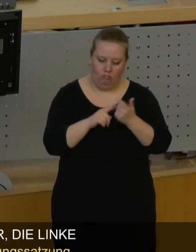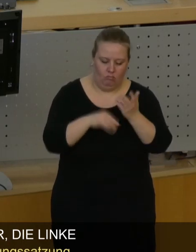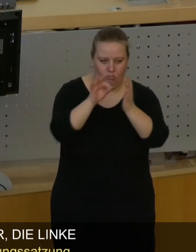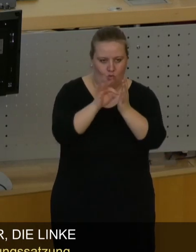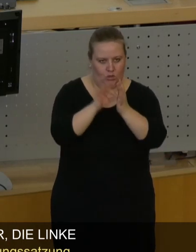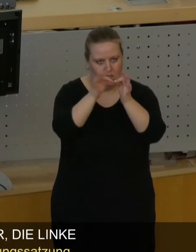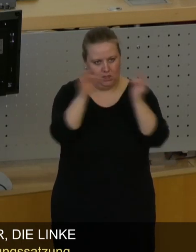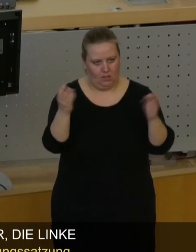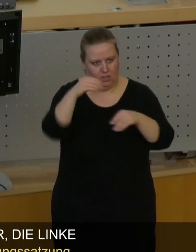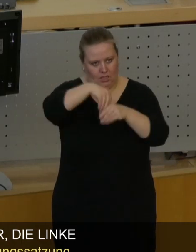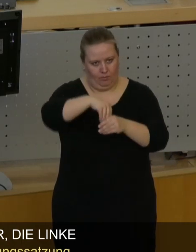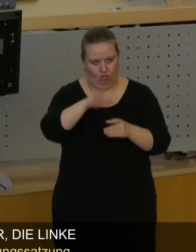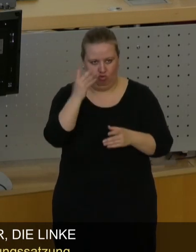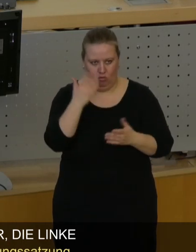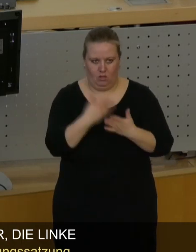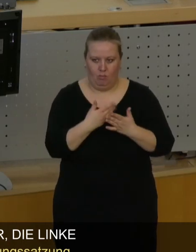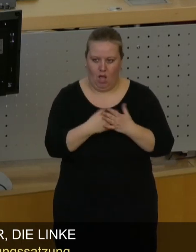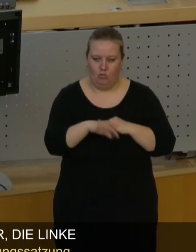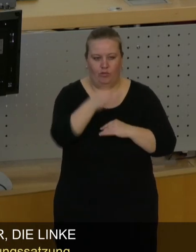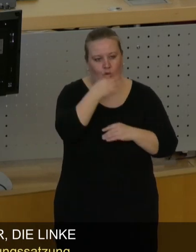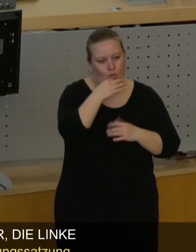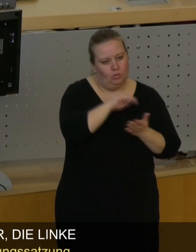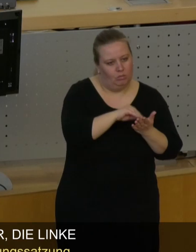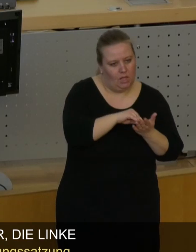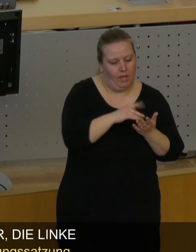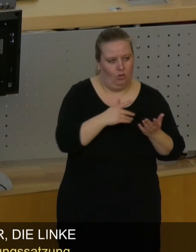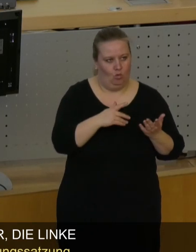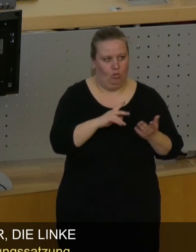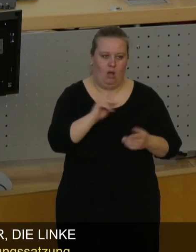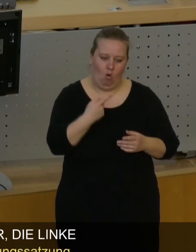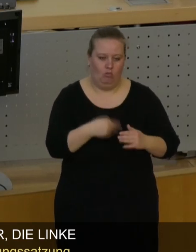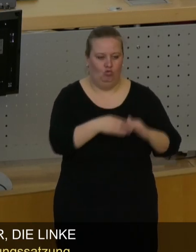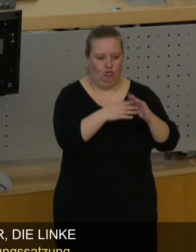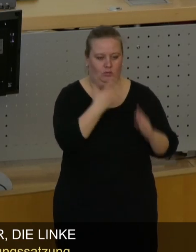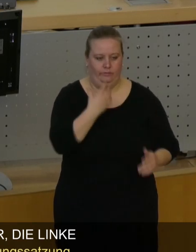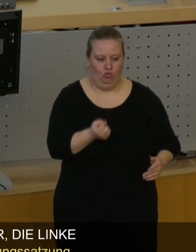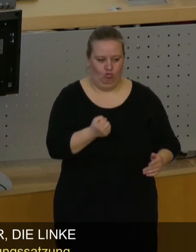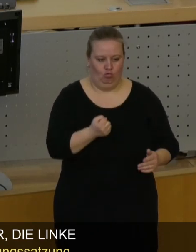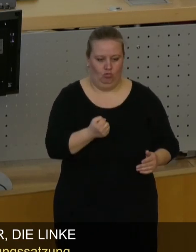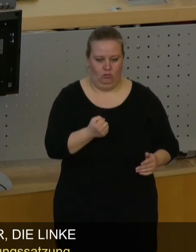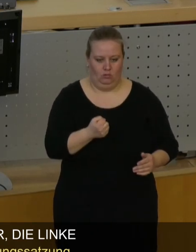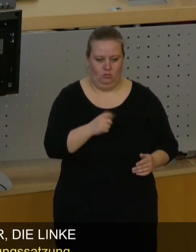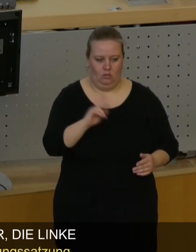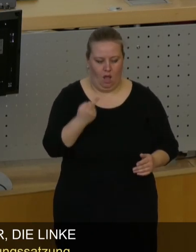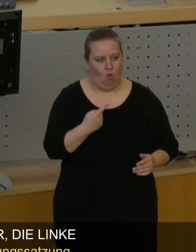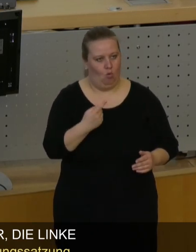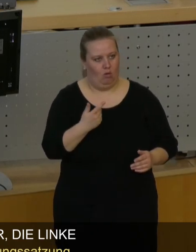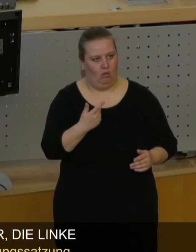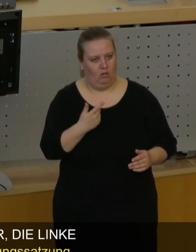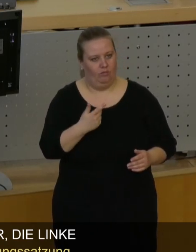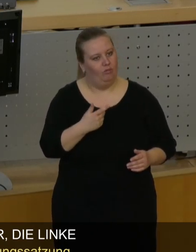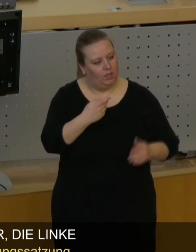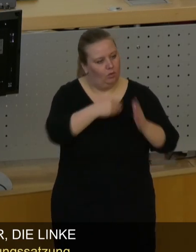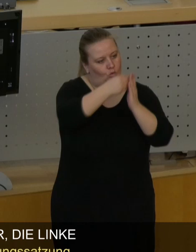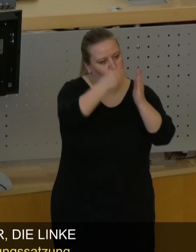in der Satzung verankert, so zum Beispiel zur Jugendbeteiligung, die wir dadurch stärken wollen, dass dort die Voten, das heißt die